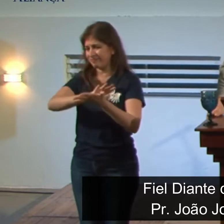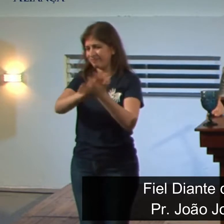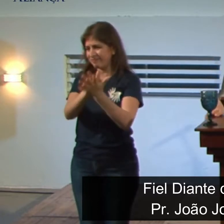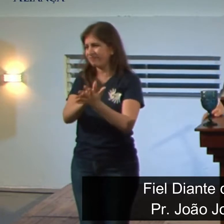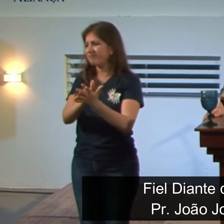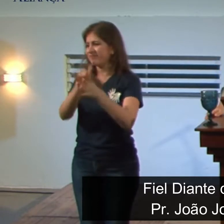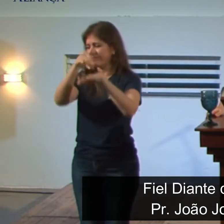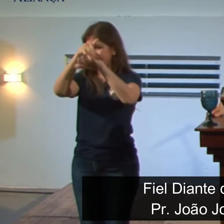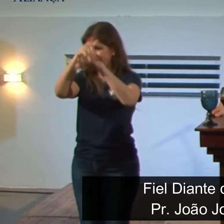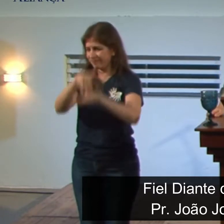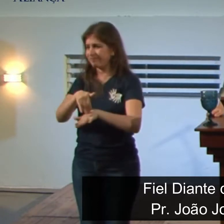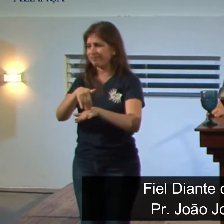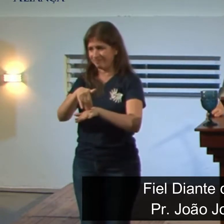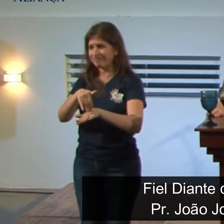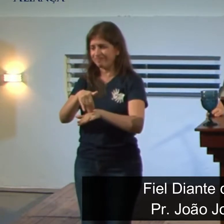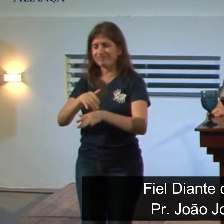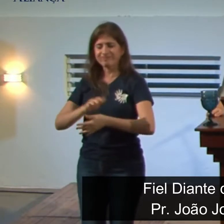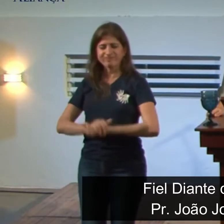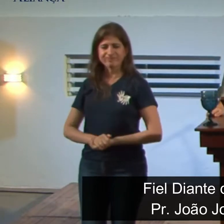tinham subjugado.